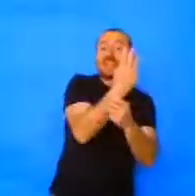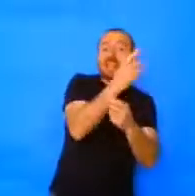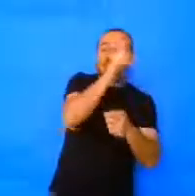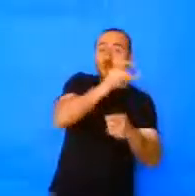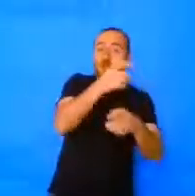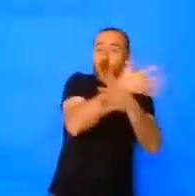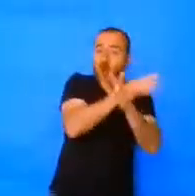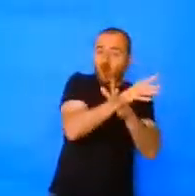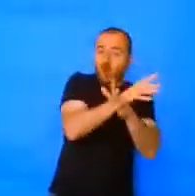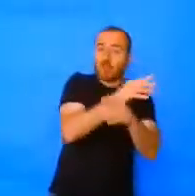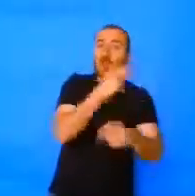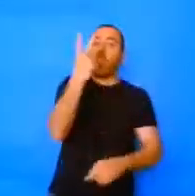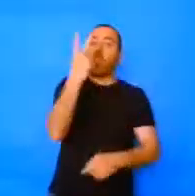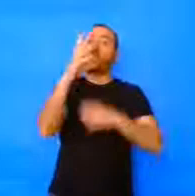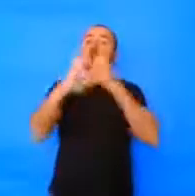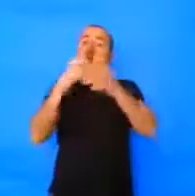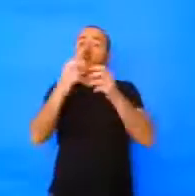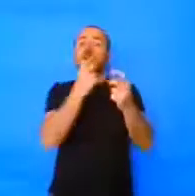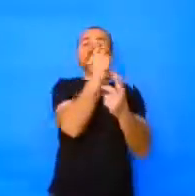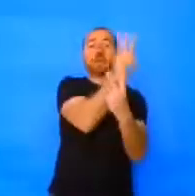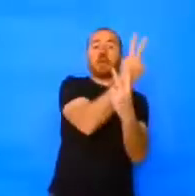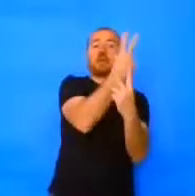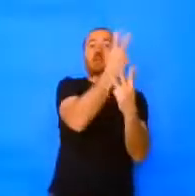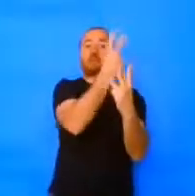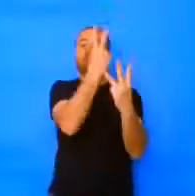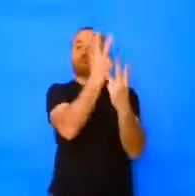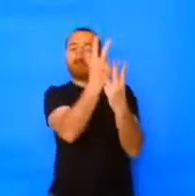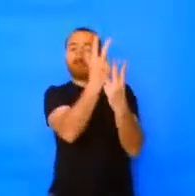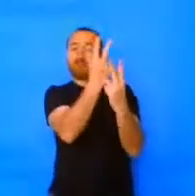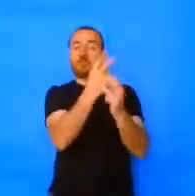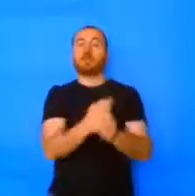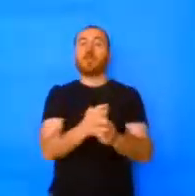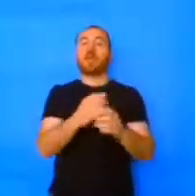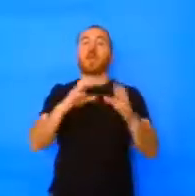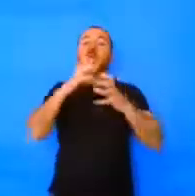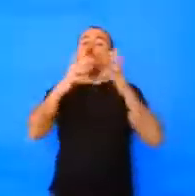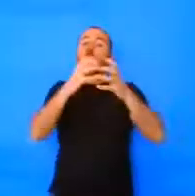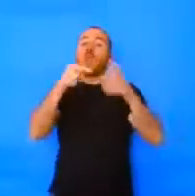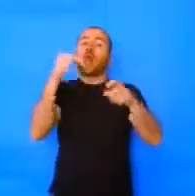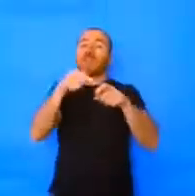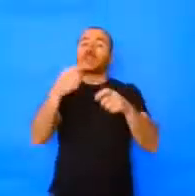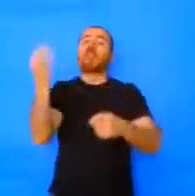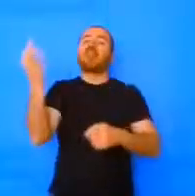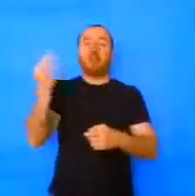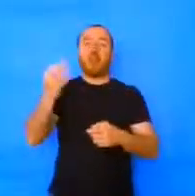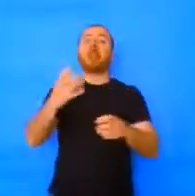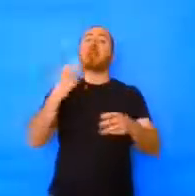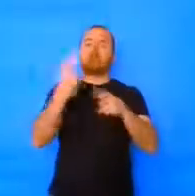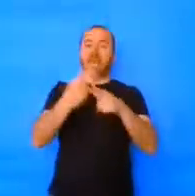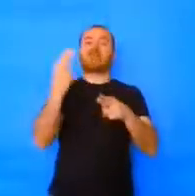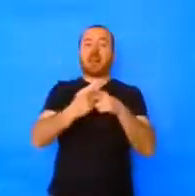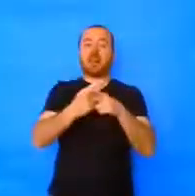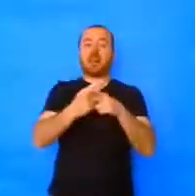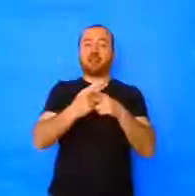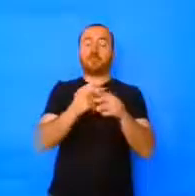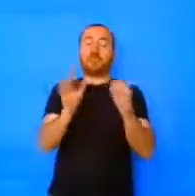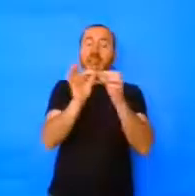las bolas son estas tres. Primero, son de metal obligatoriamente. Segundo, el diámetro varía